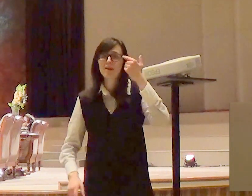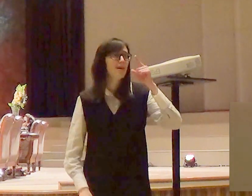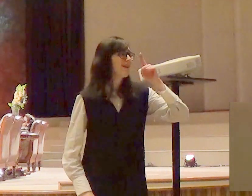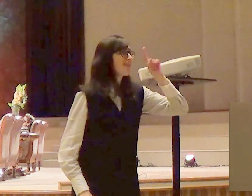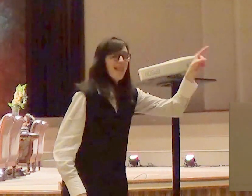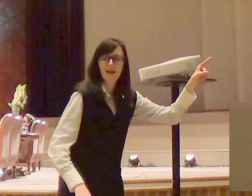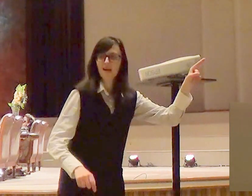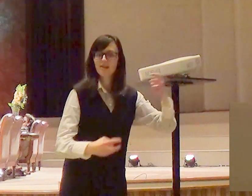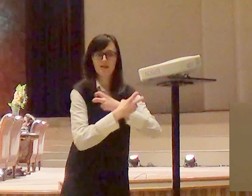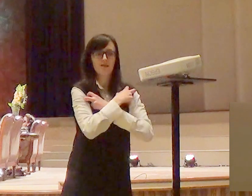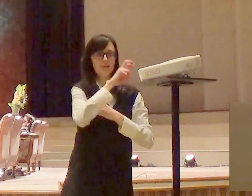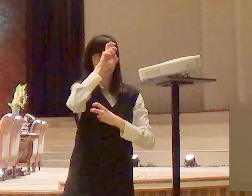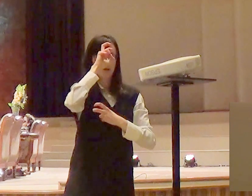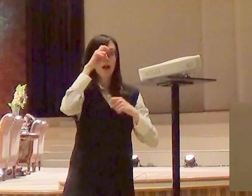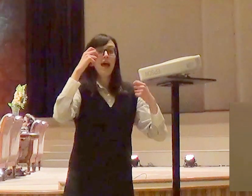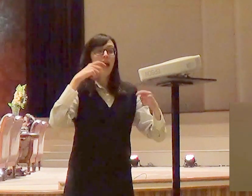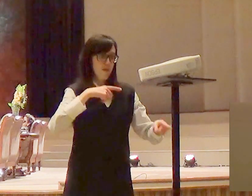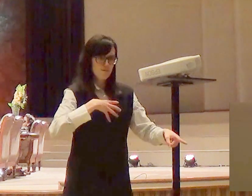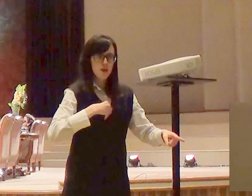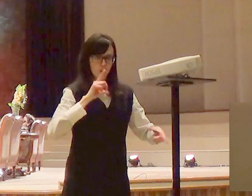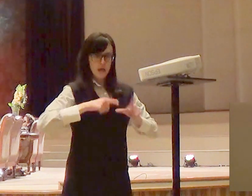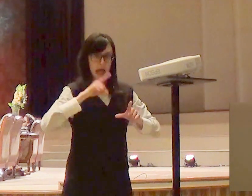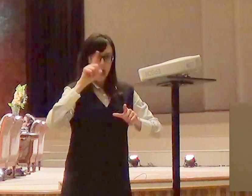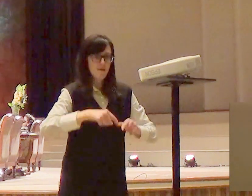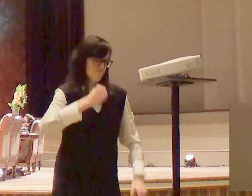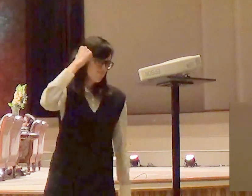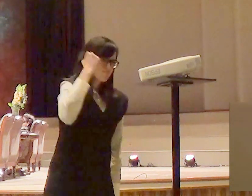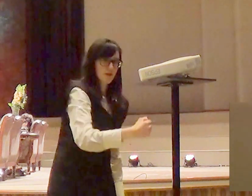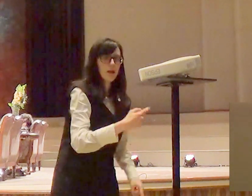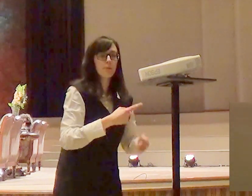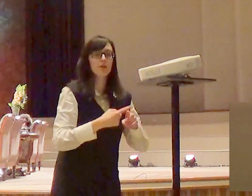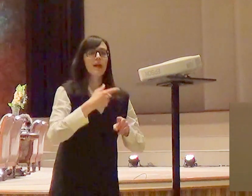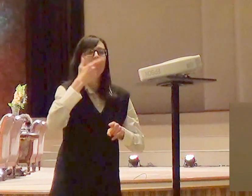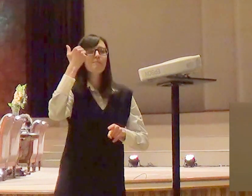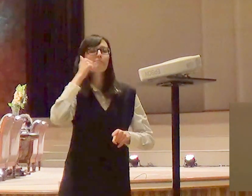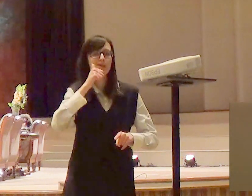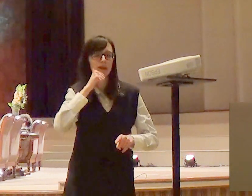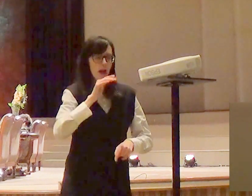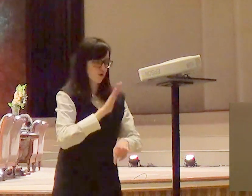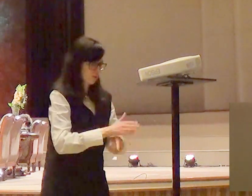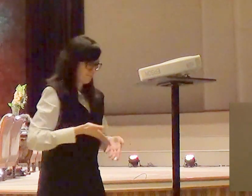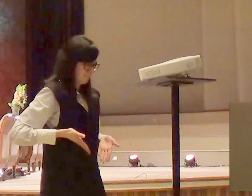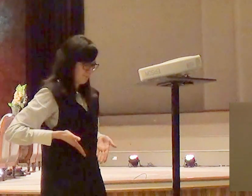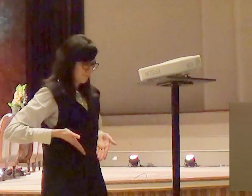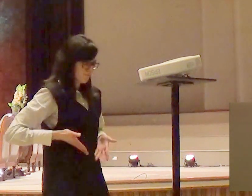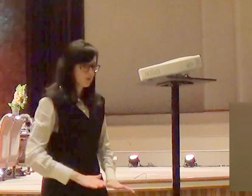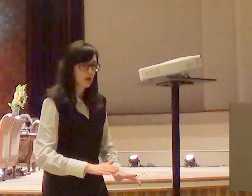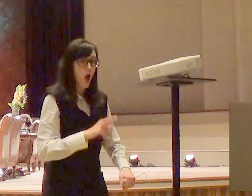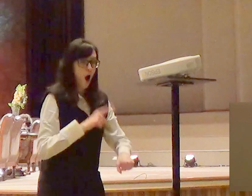hebreu tinham que ser retirados pelas parteiras e mortos diante dos olhos dos seus pais